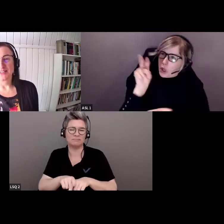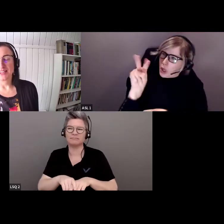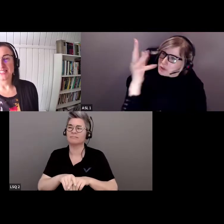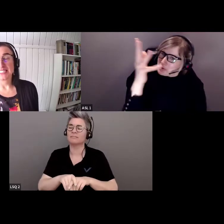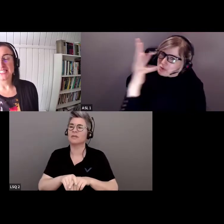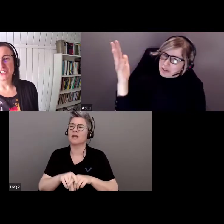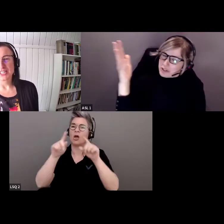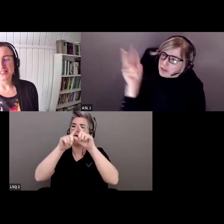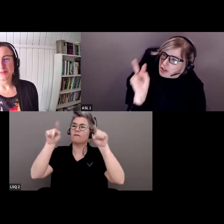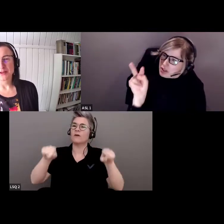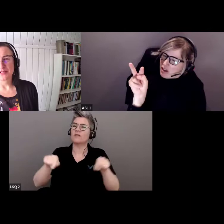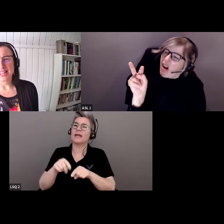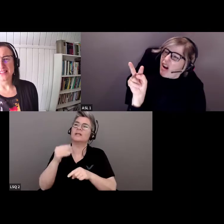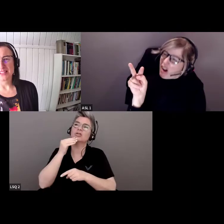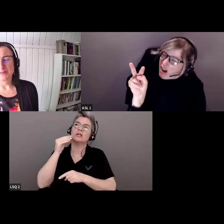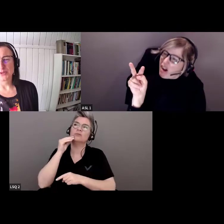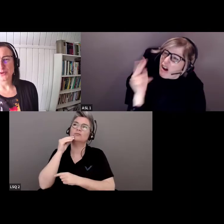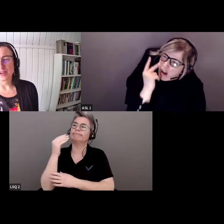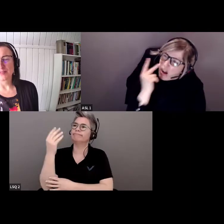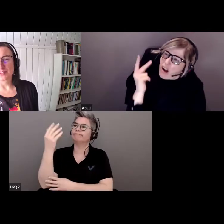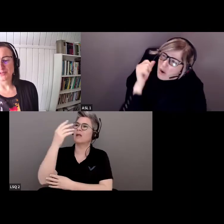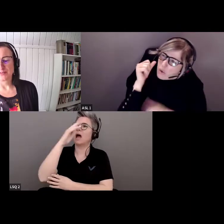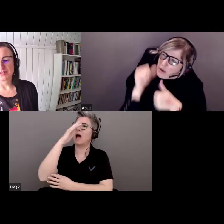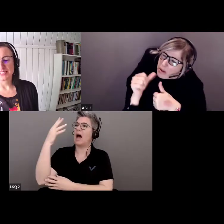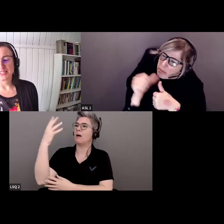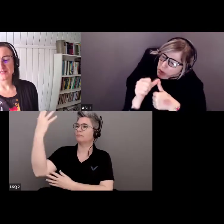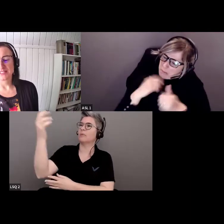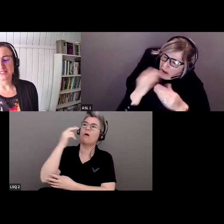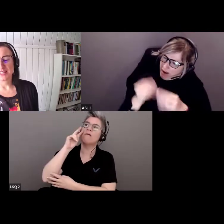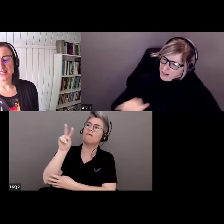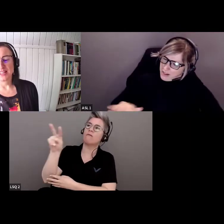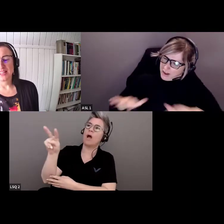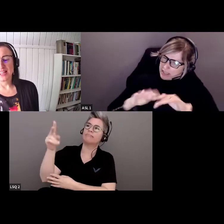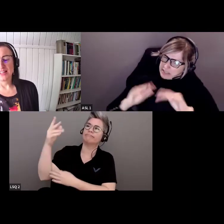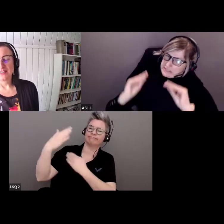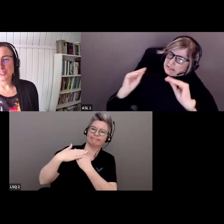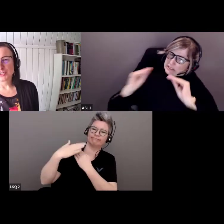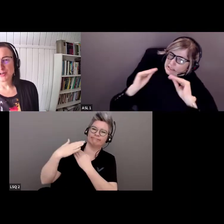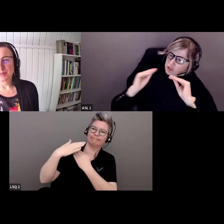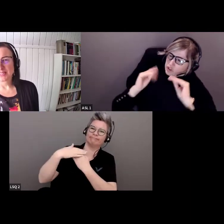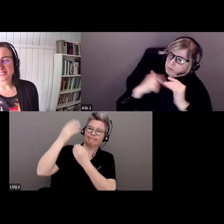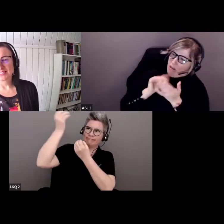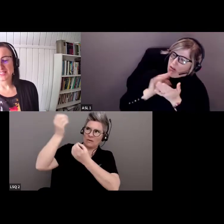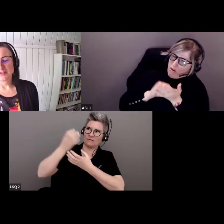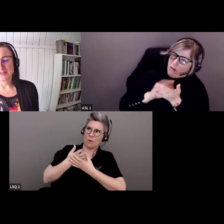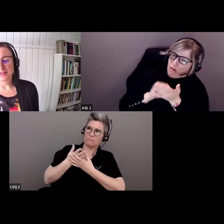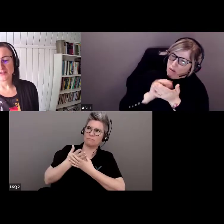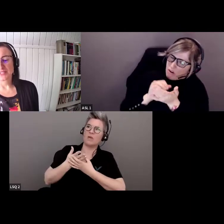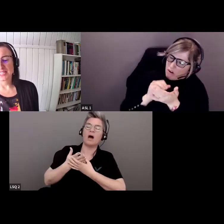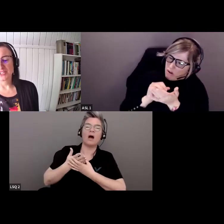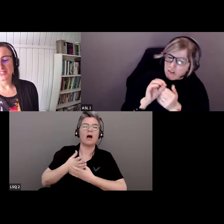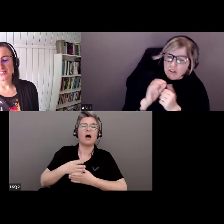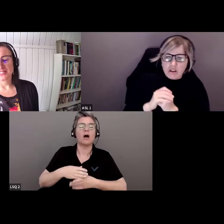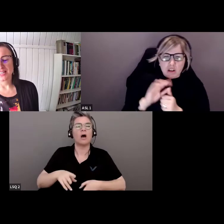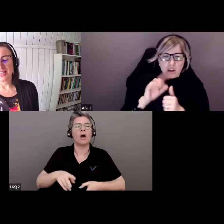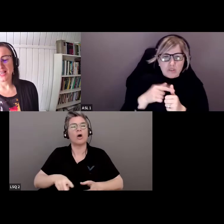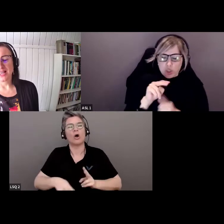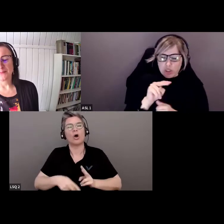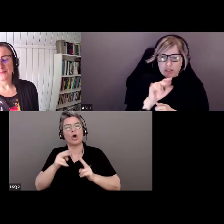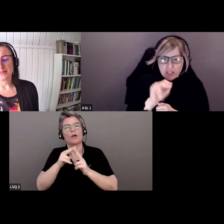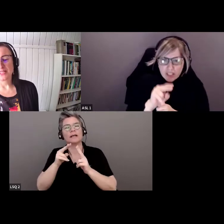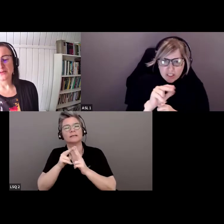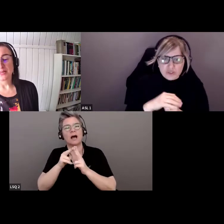devant ma fenêtre qui me rappelle souvent les enseignements que je suis reconnaissante d'avoir reçus au sujet